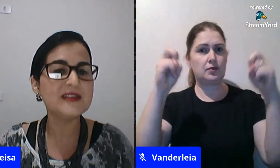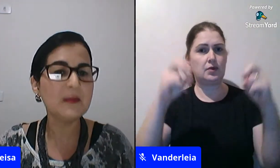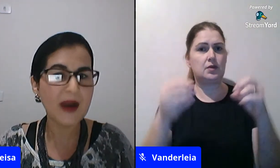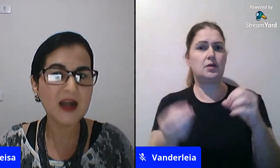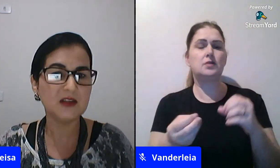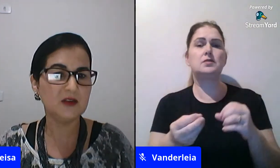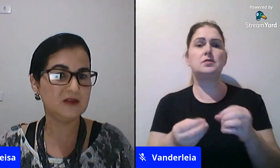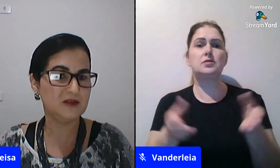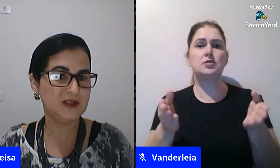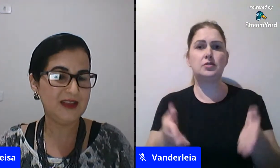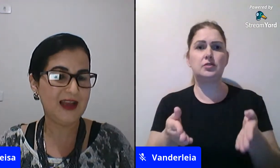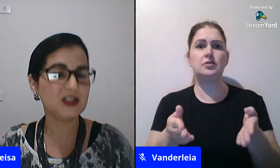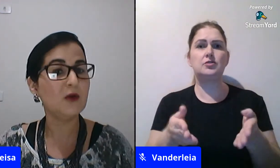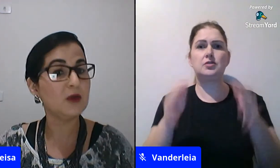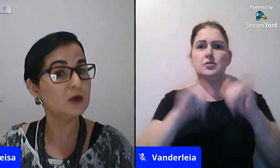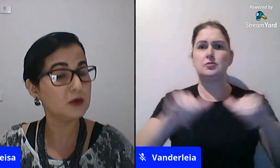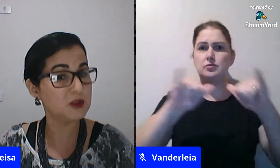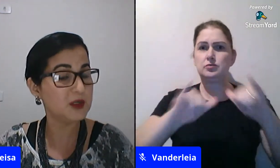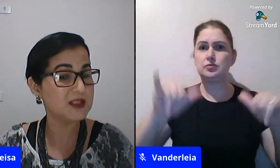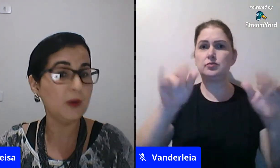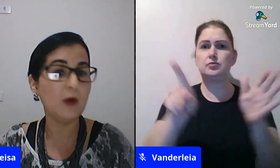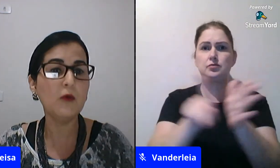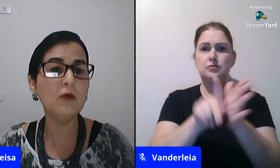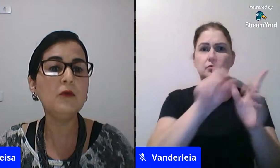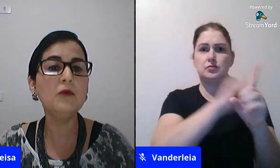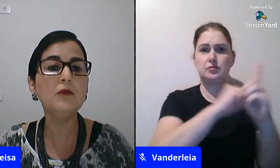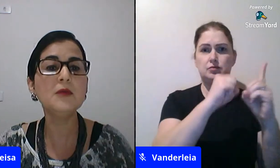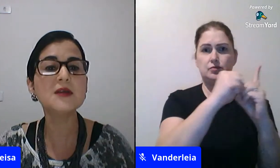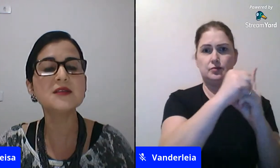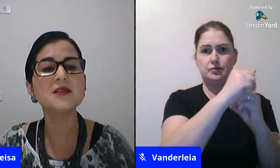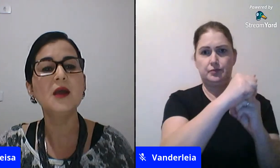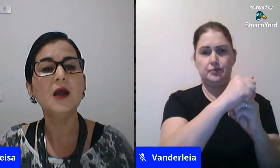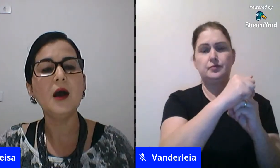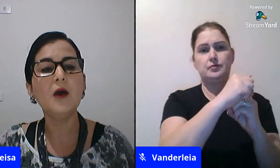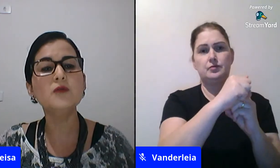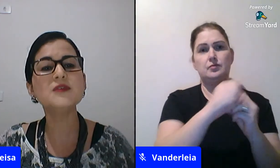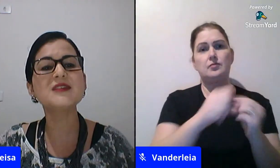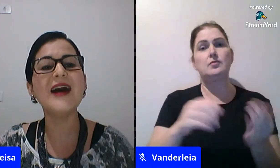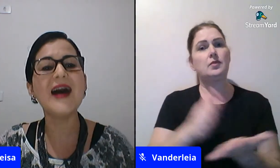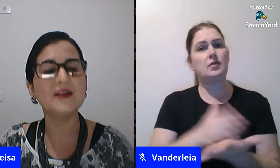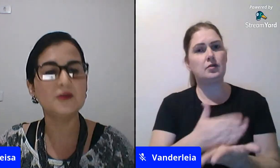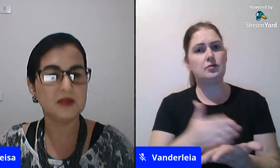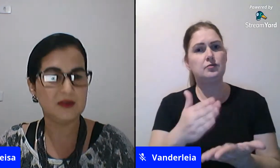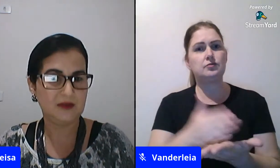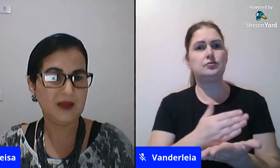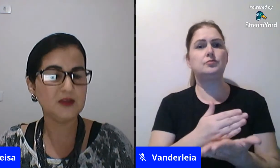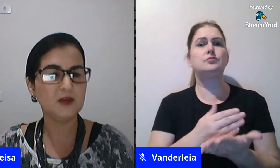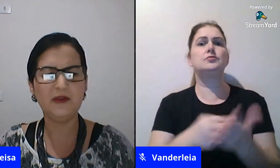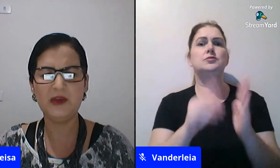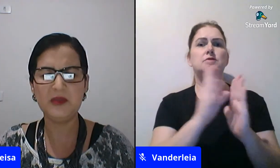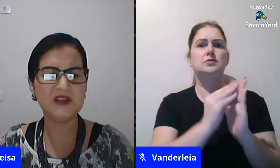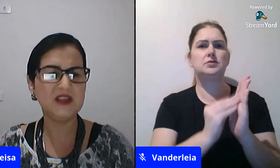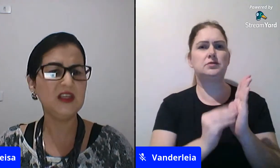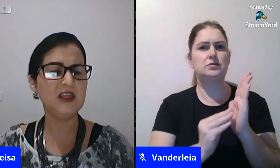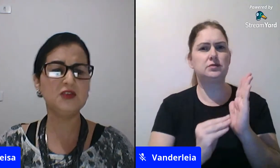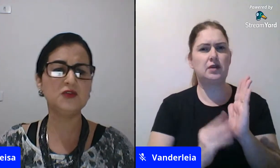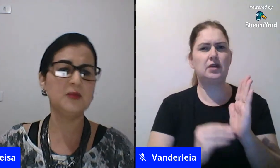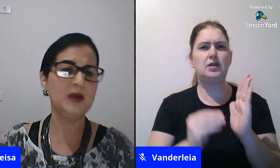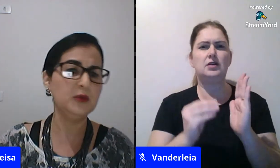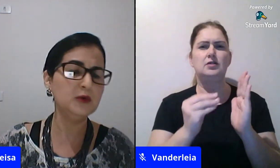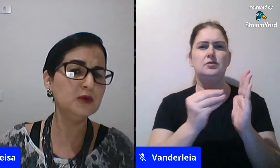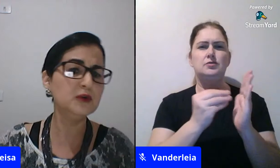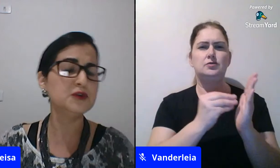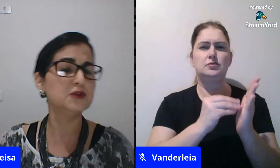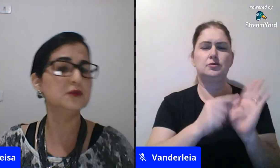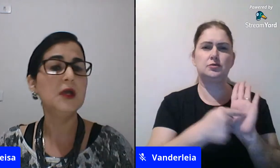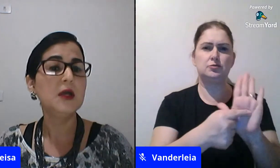que fazem parte da nossa sociedade, que é o que eu trouxe, por exemplo, algumas, alguns dados sobre feminicídio,